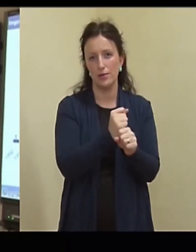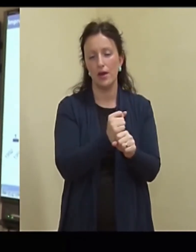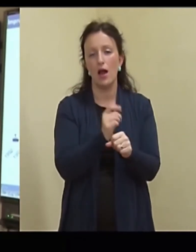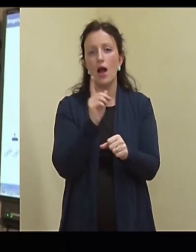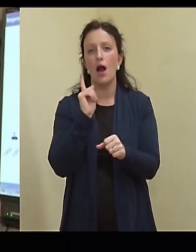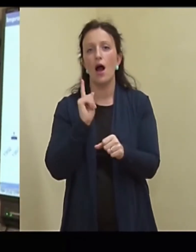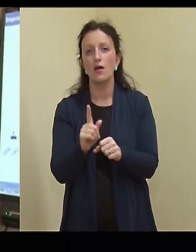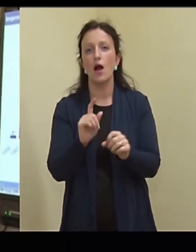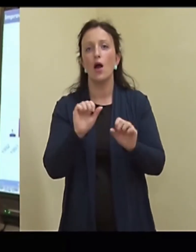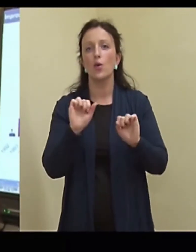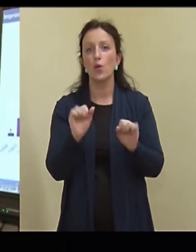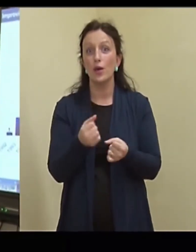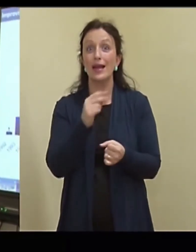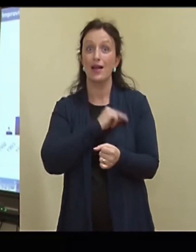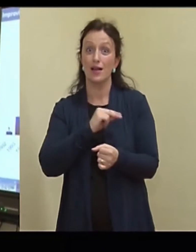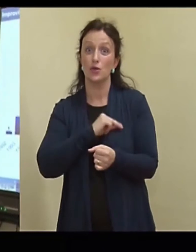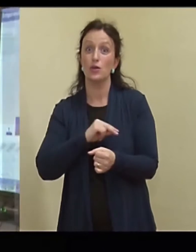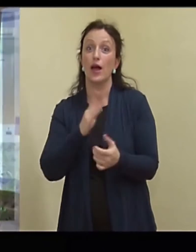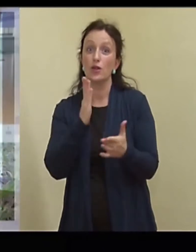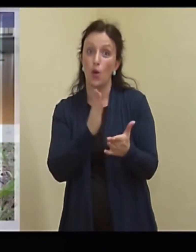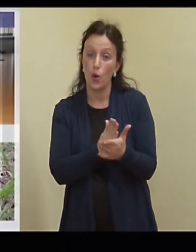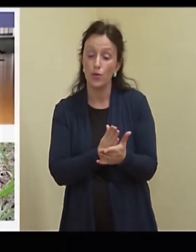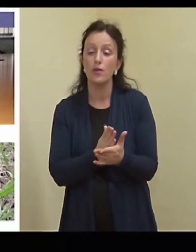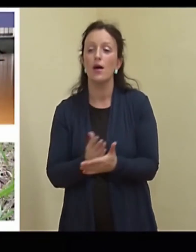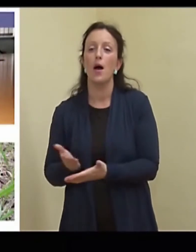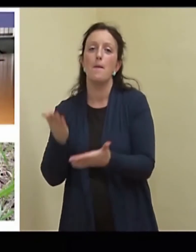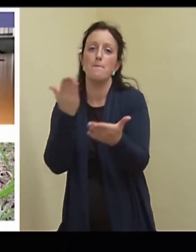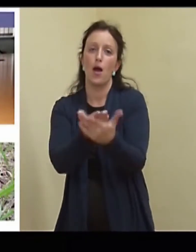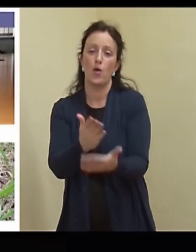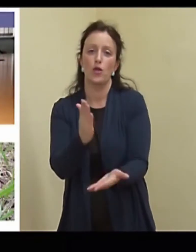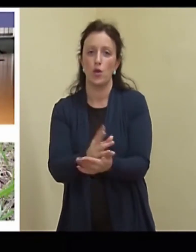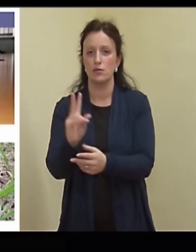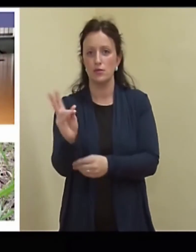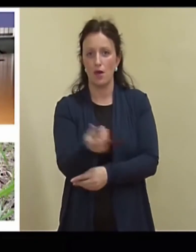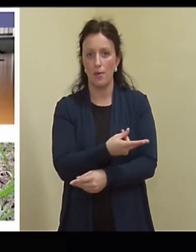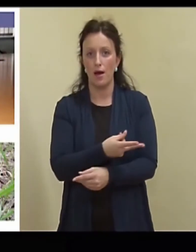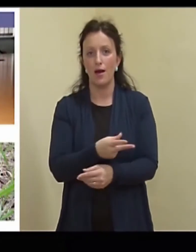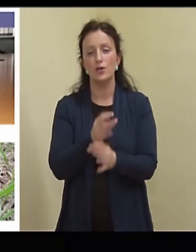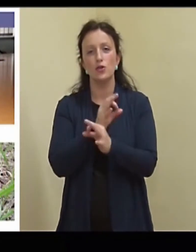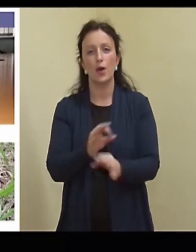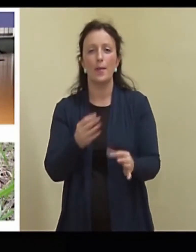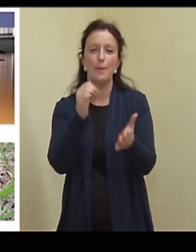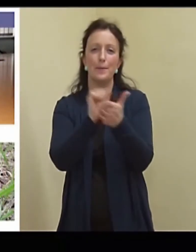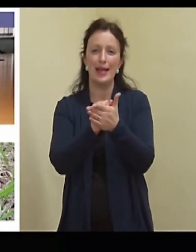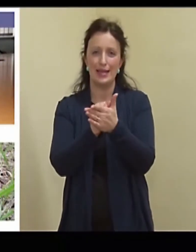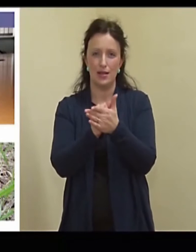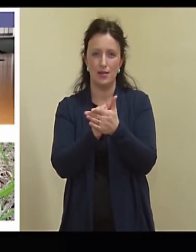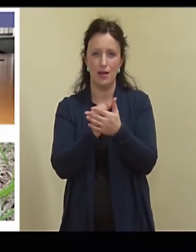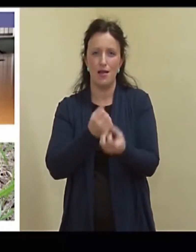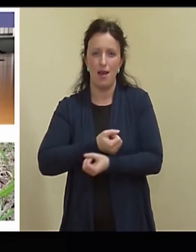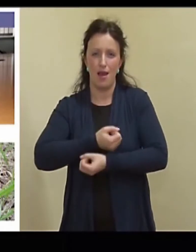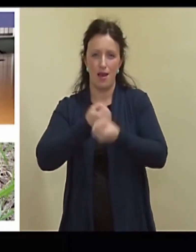Aga kui on tarvijaid, siis on ka pakkujaid. Noh, siin on mõningad pildid lõhke seadeldistest, et